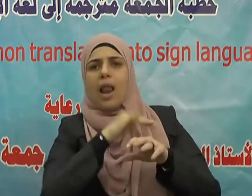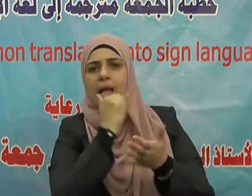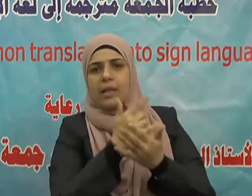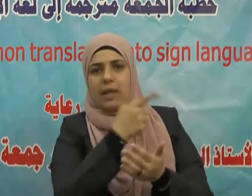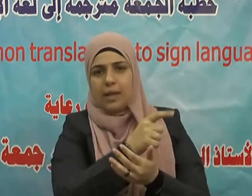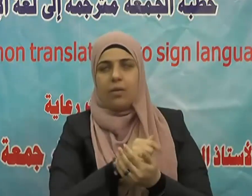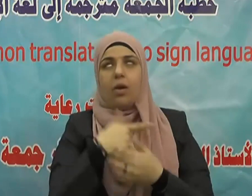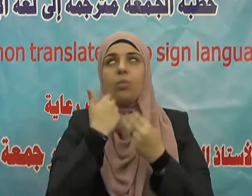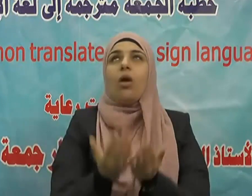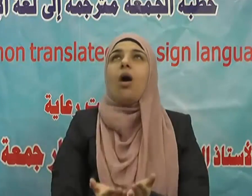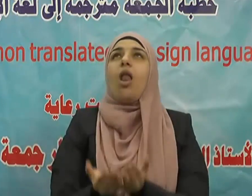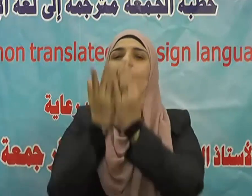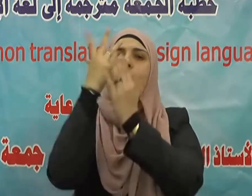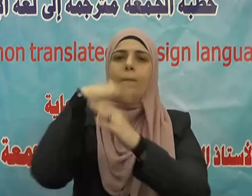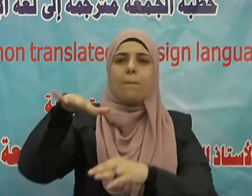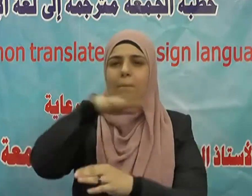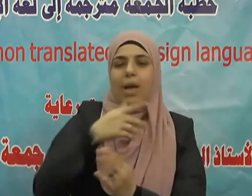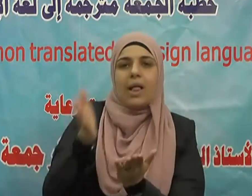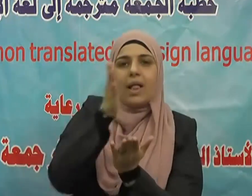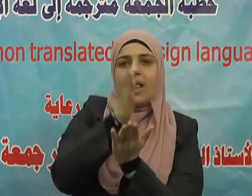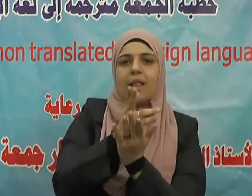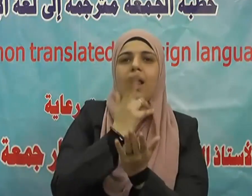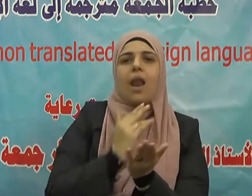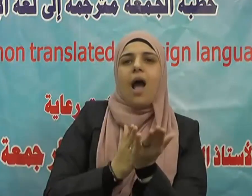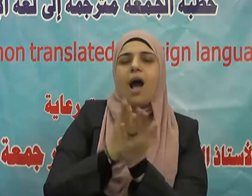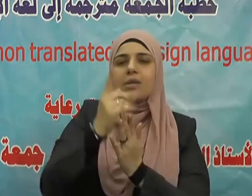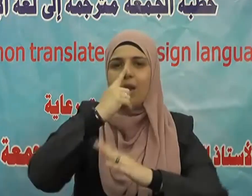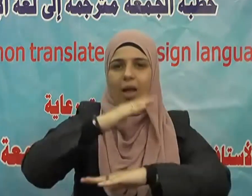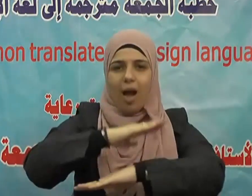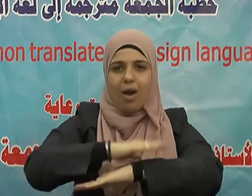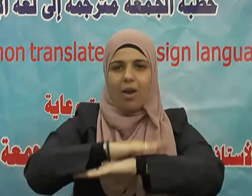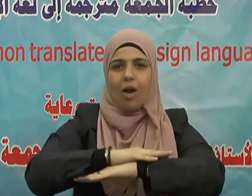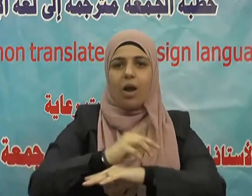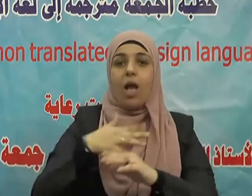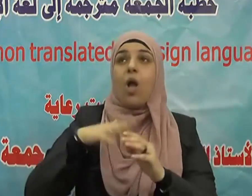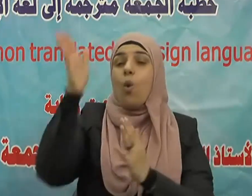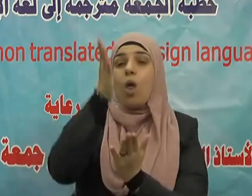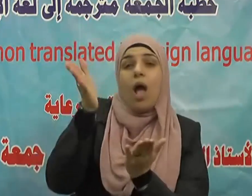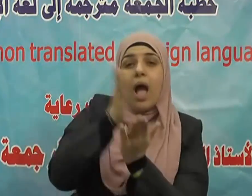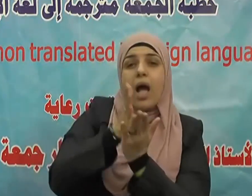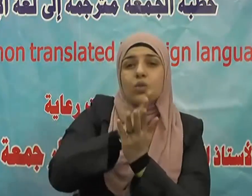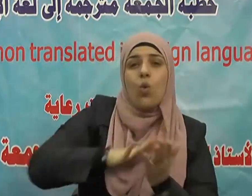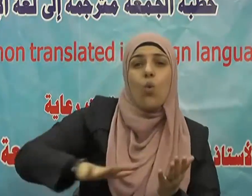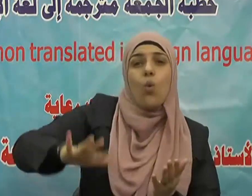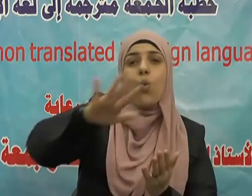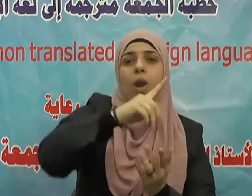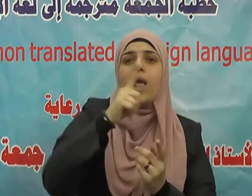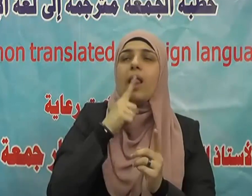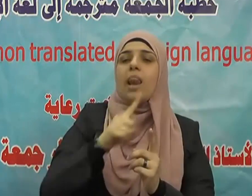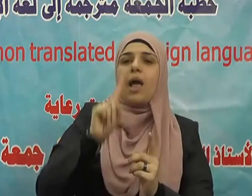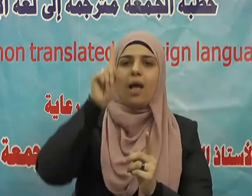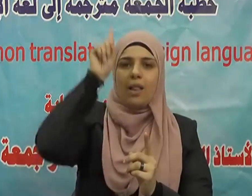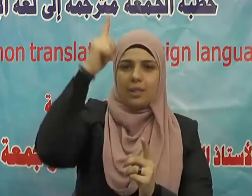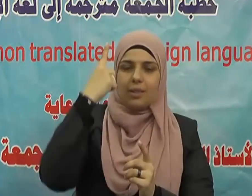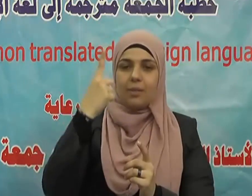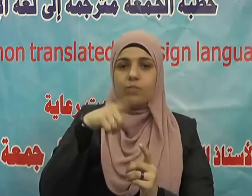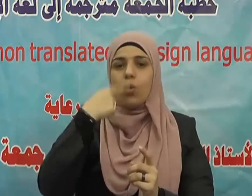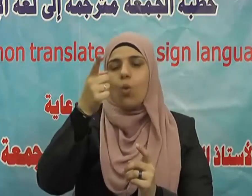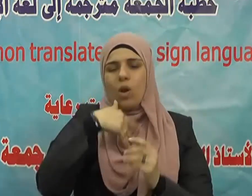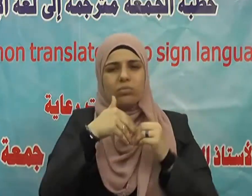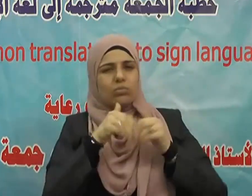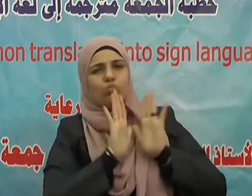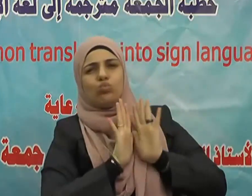يديه وويل لمن جعل الله مفاتيح الشر على يديه الله باهدنا